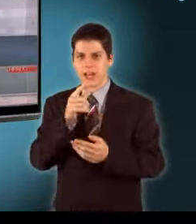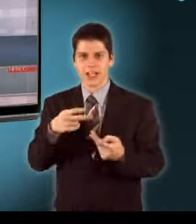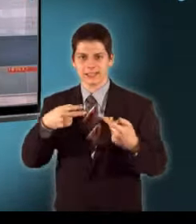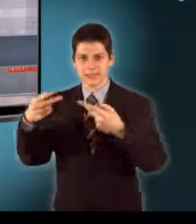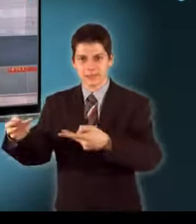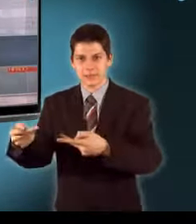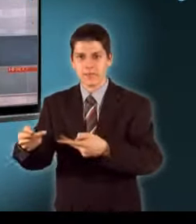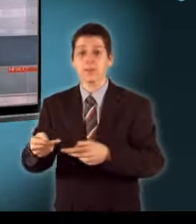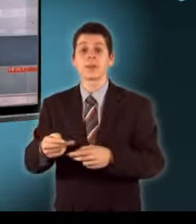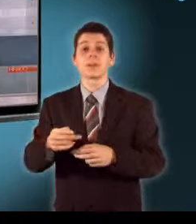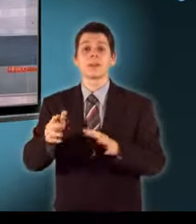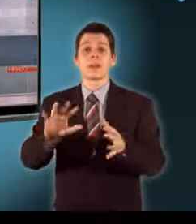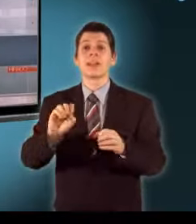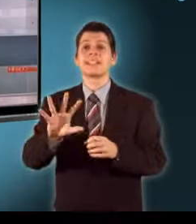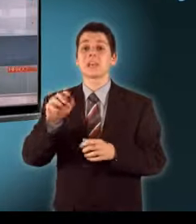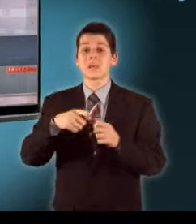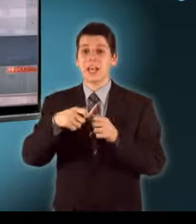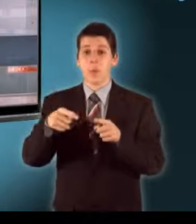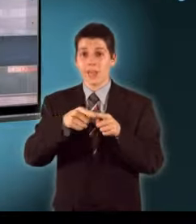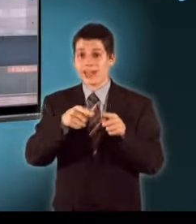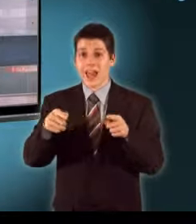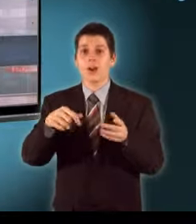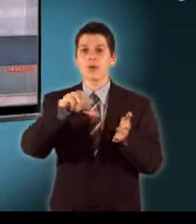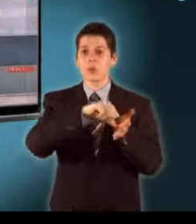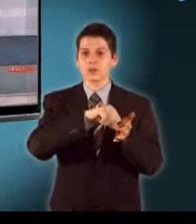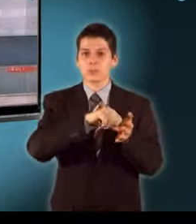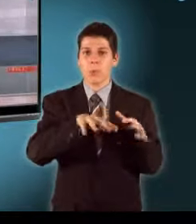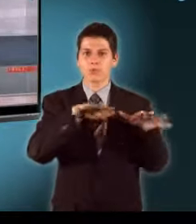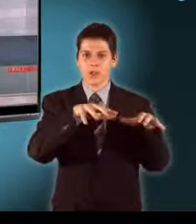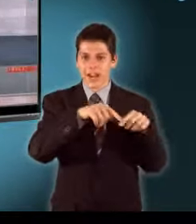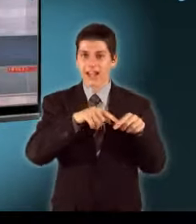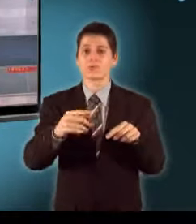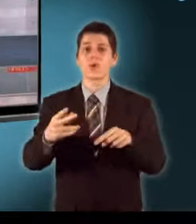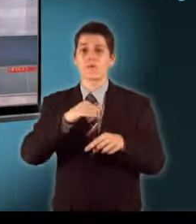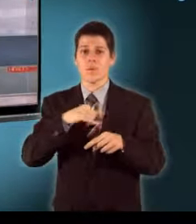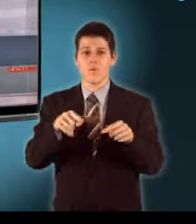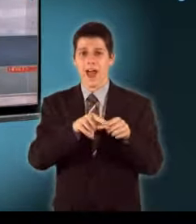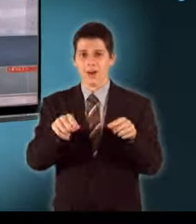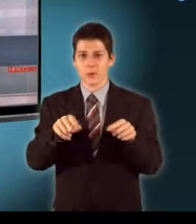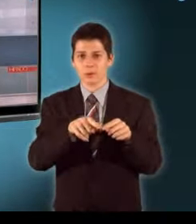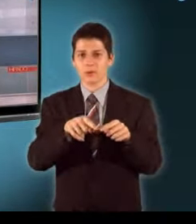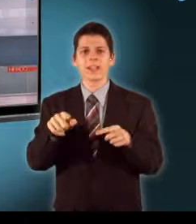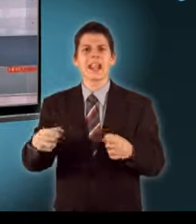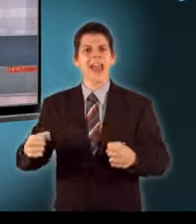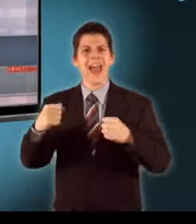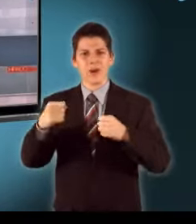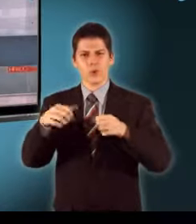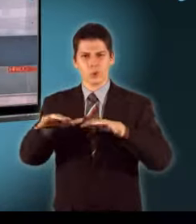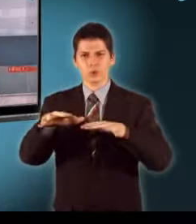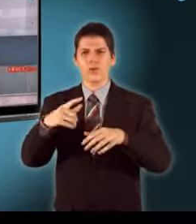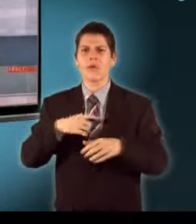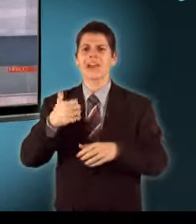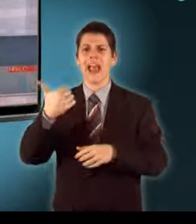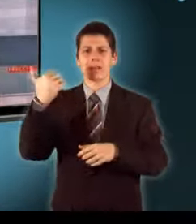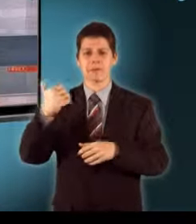epicentruma alig több mint 15 kilométerre volt a fővárostól, Porto-Prince-től A legerősebb hetes erőségű rengés